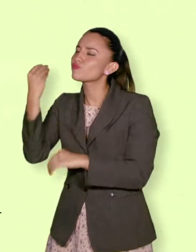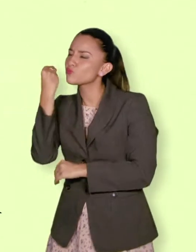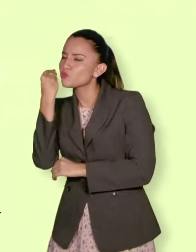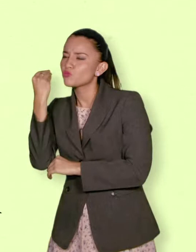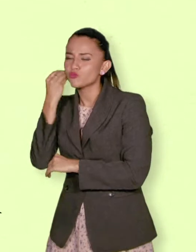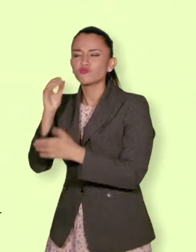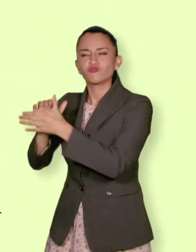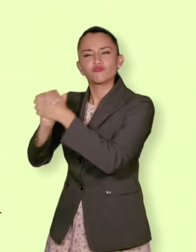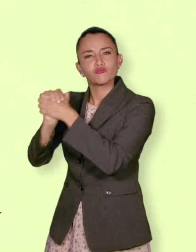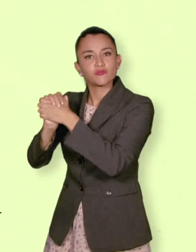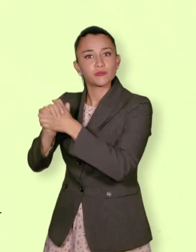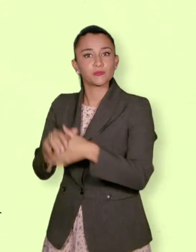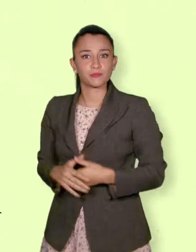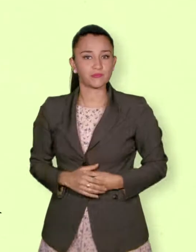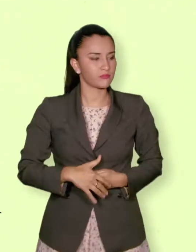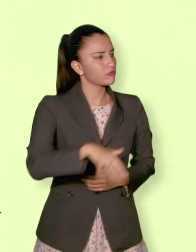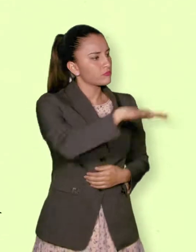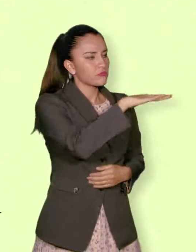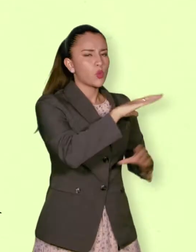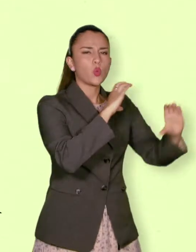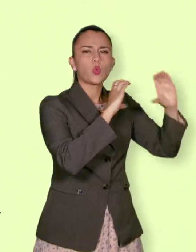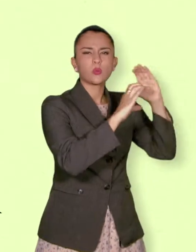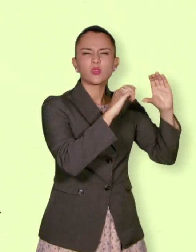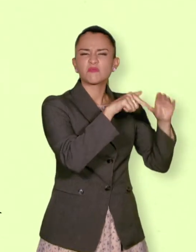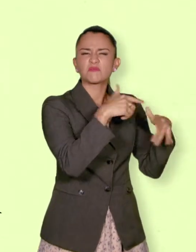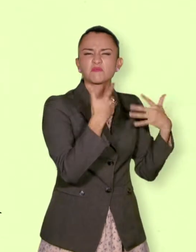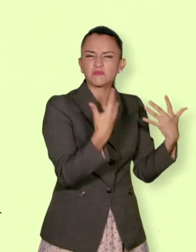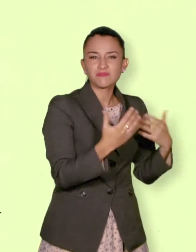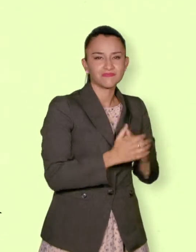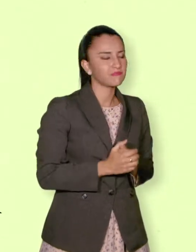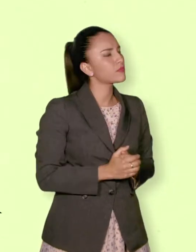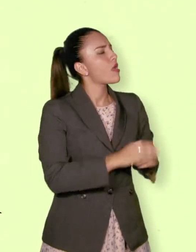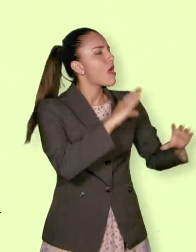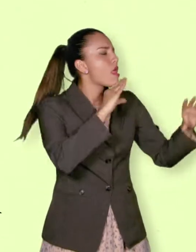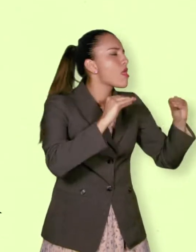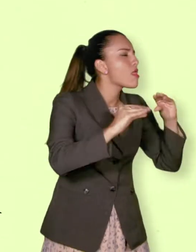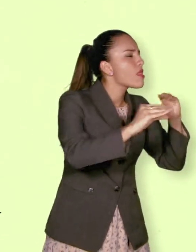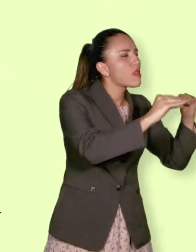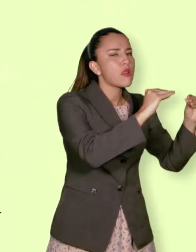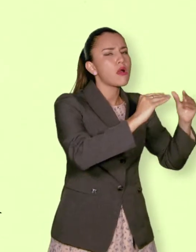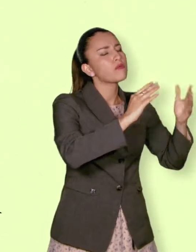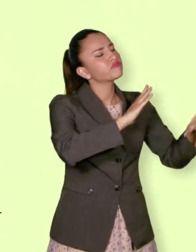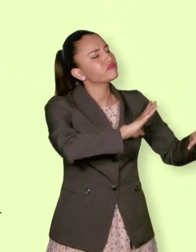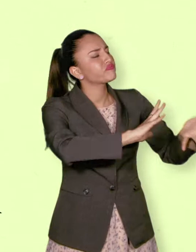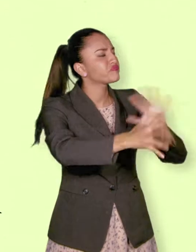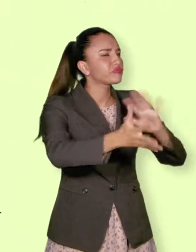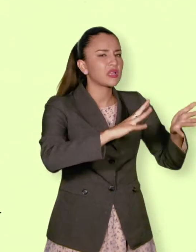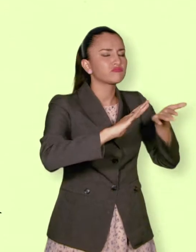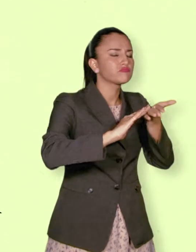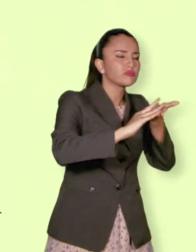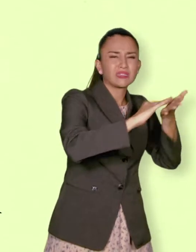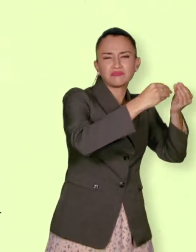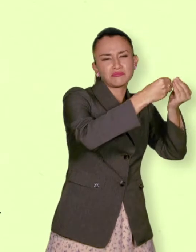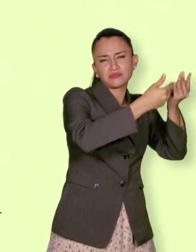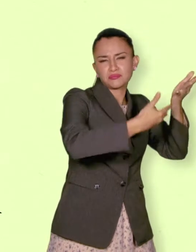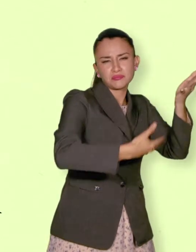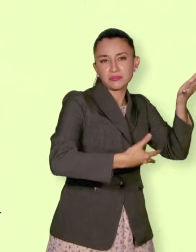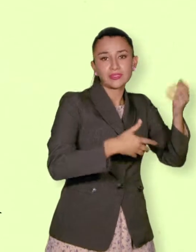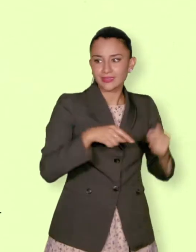forma de comunicarnos, de llegar a acuerdos, entre otras formas de interacción. Esta cultura puede ser favorable a la